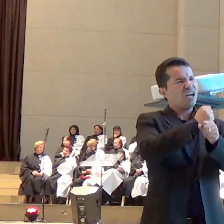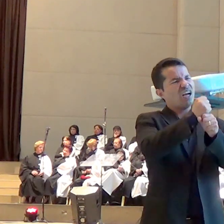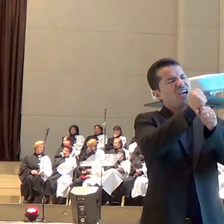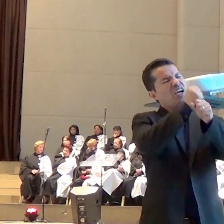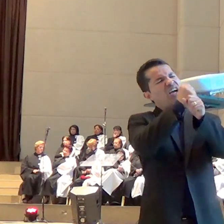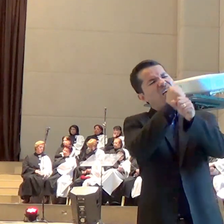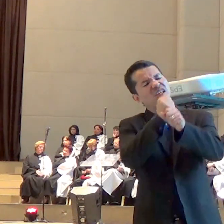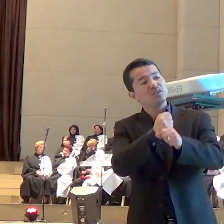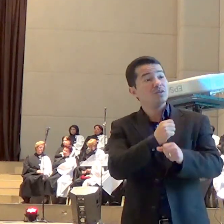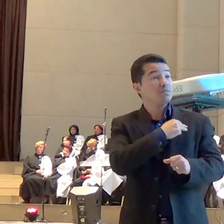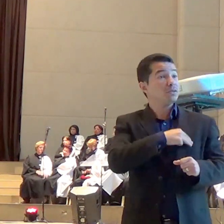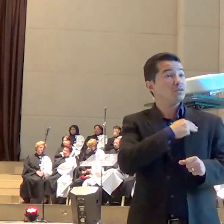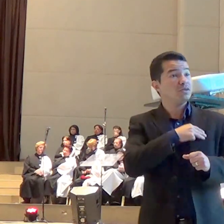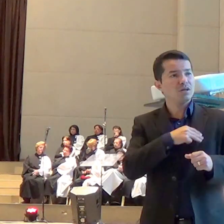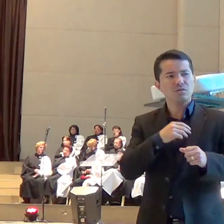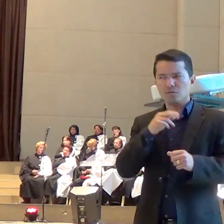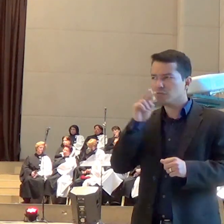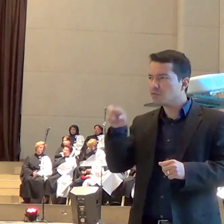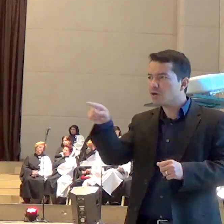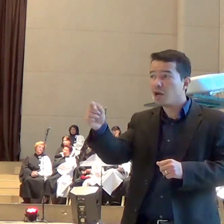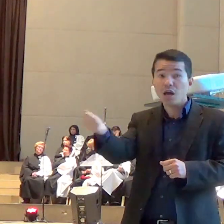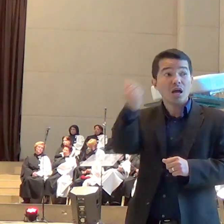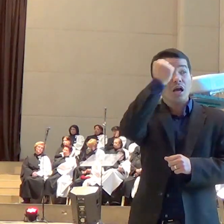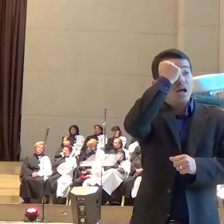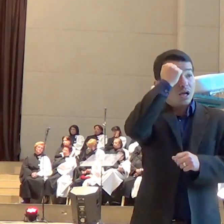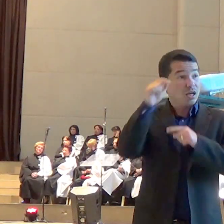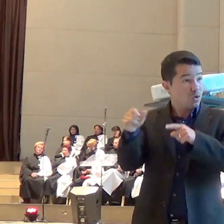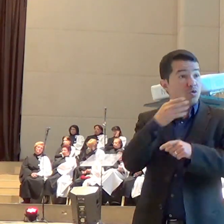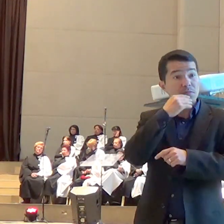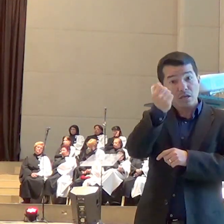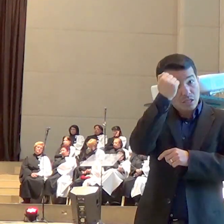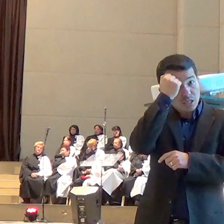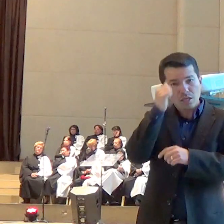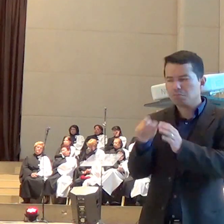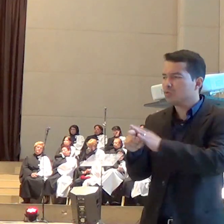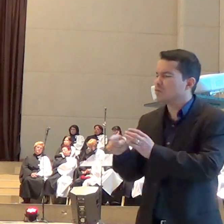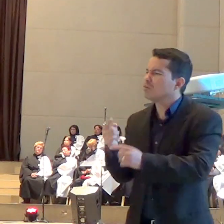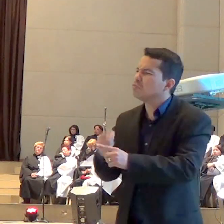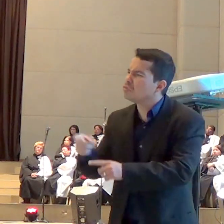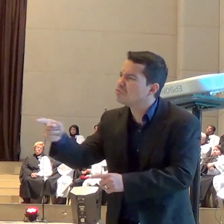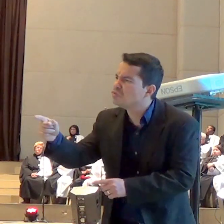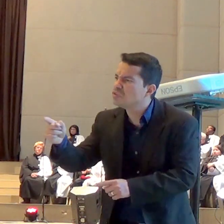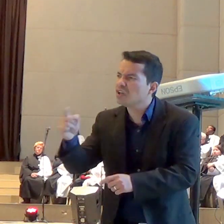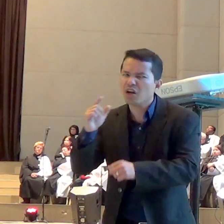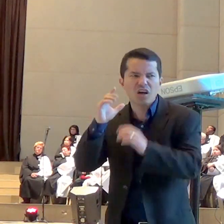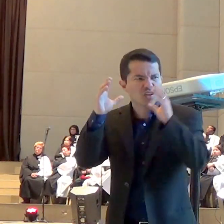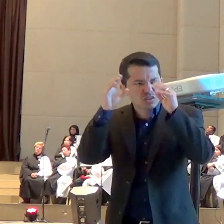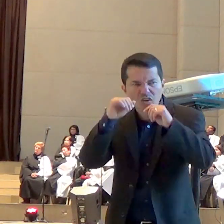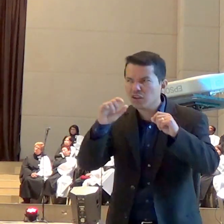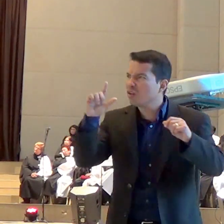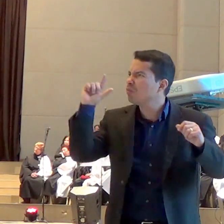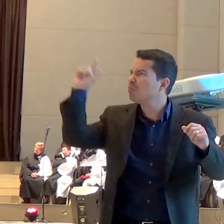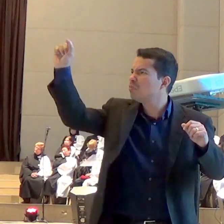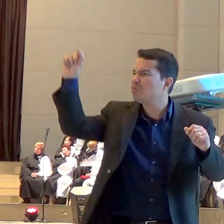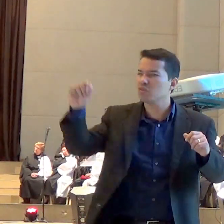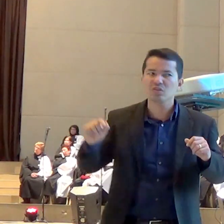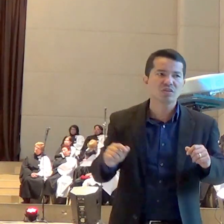esse homem por que naquela noite vocês foram embora ele disse assim porque em volta da sua